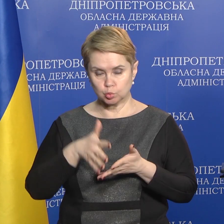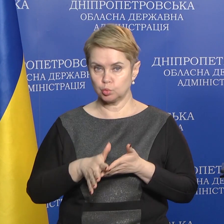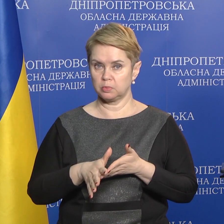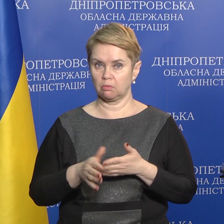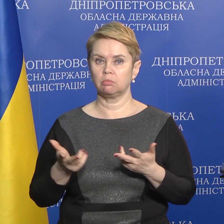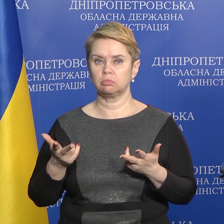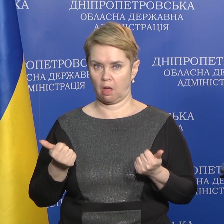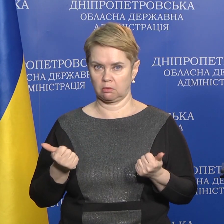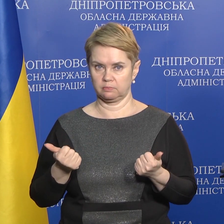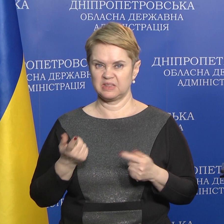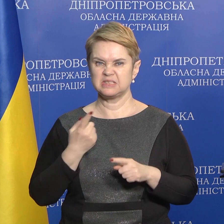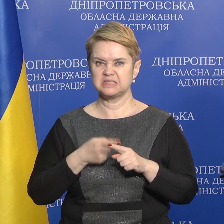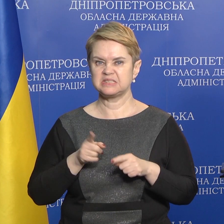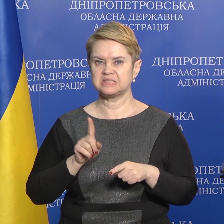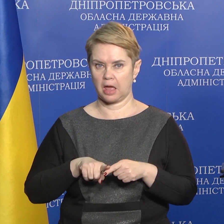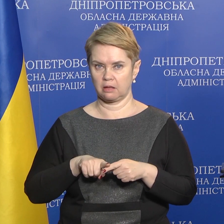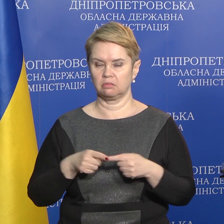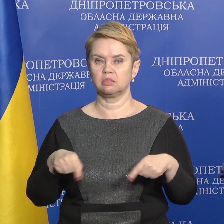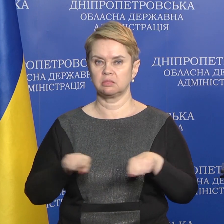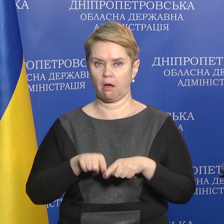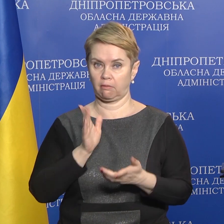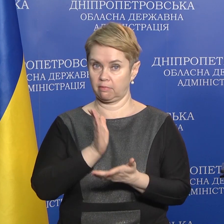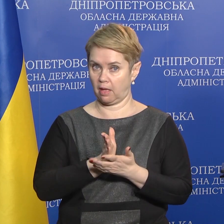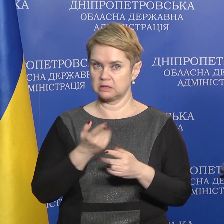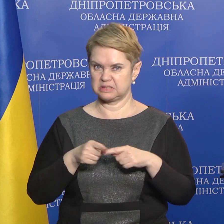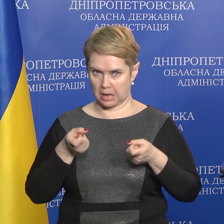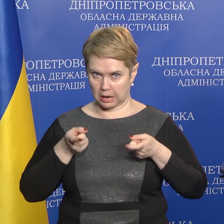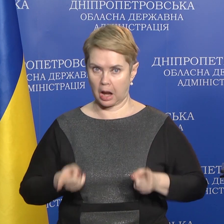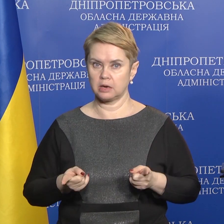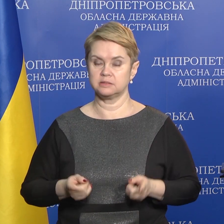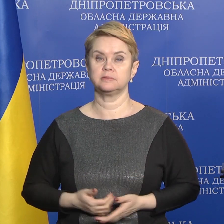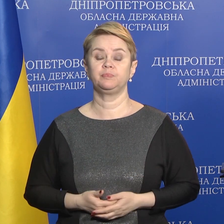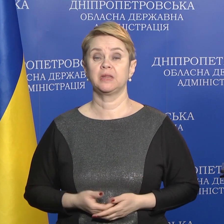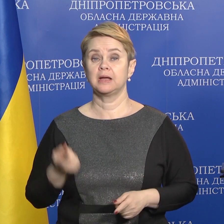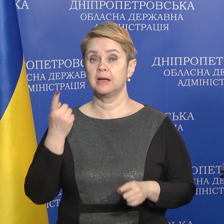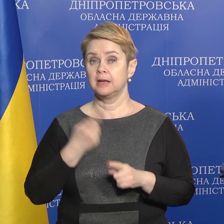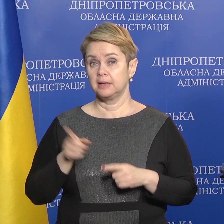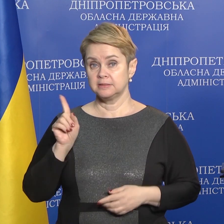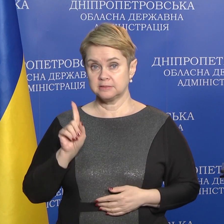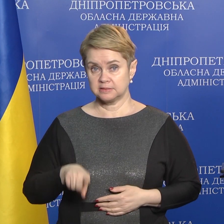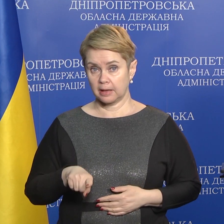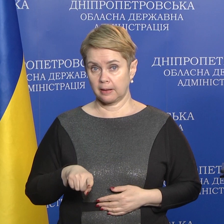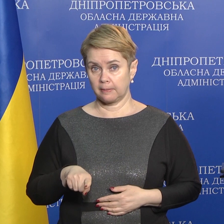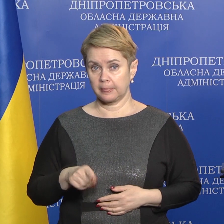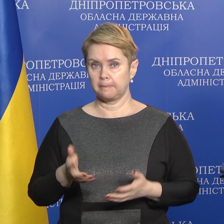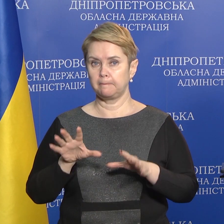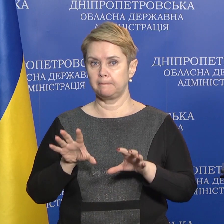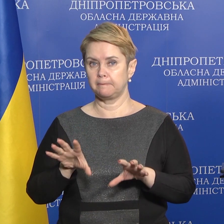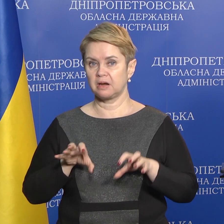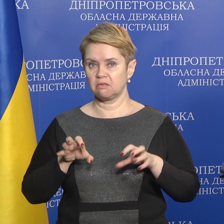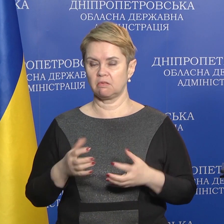Так, це так є, це реальність. Це прийняття.